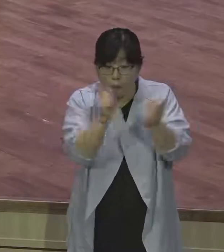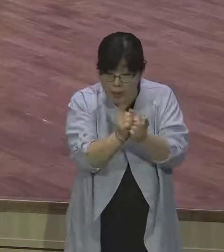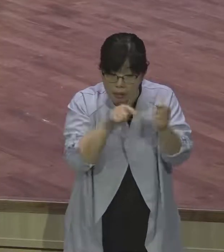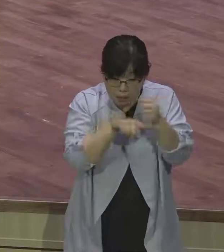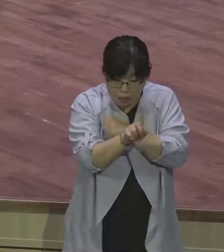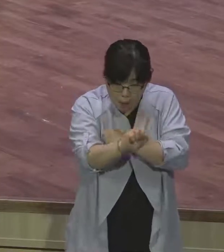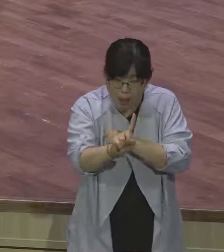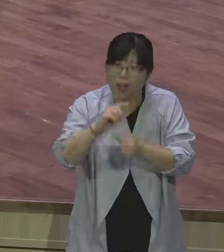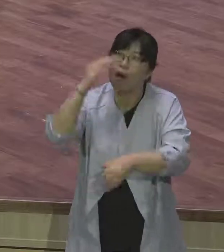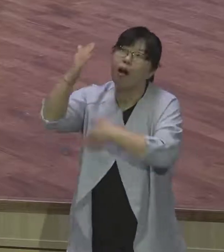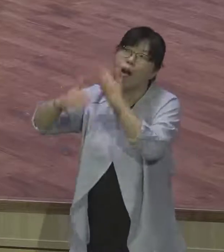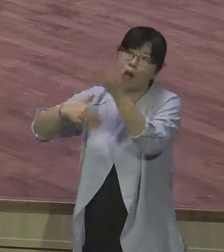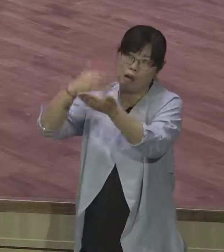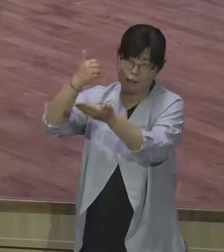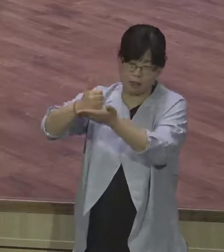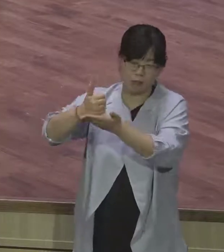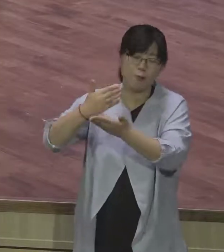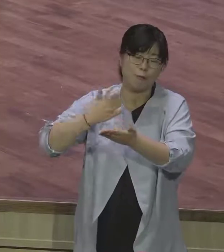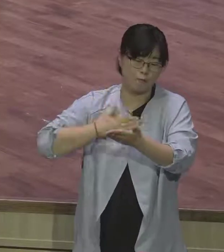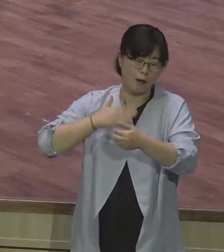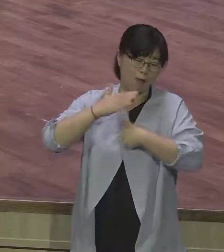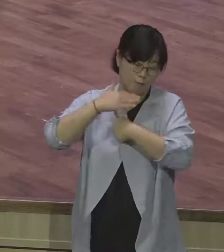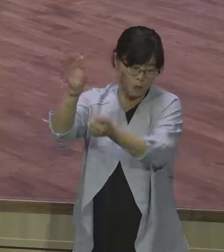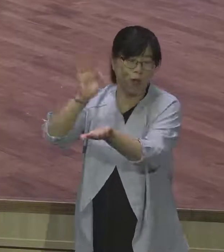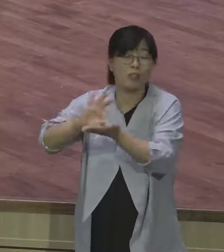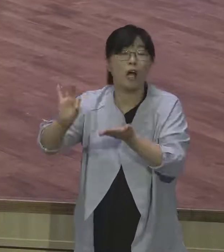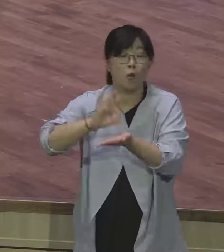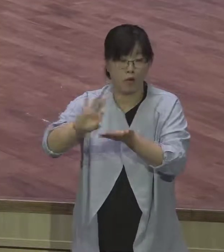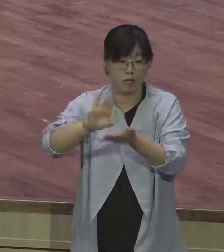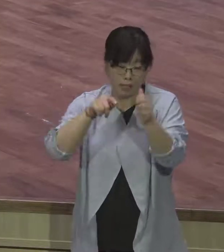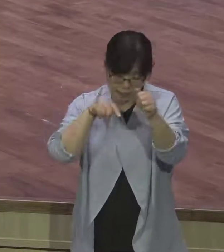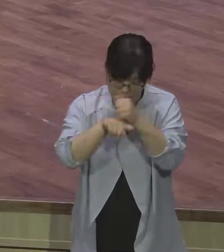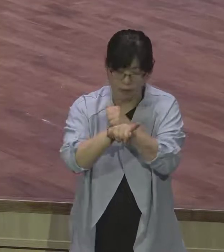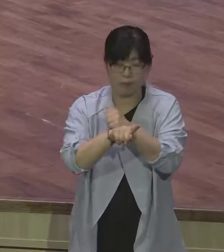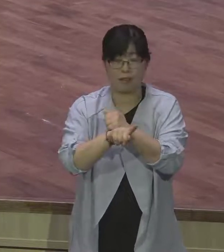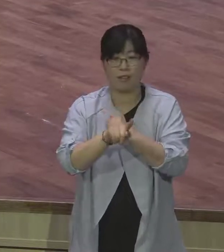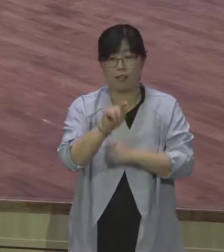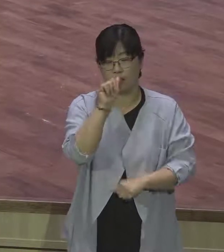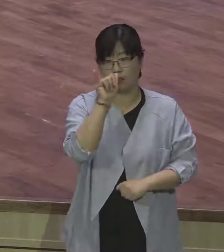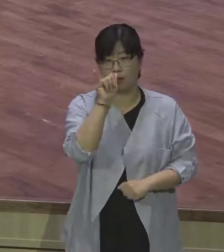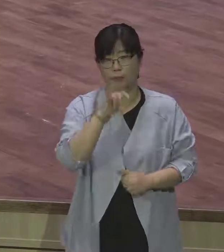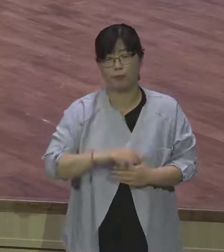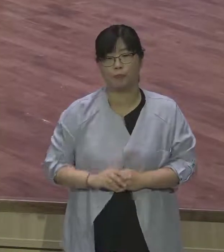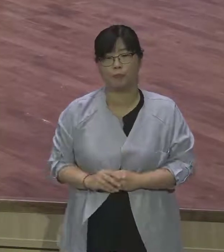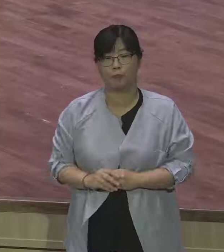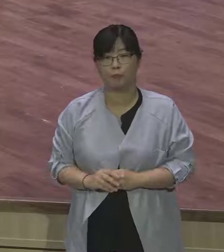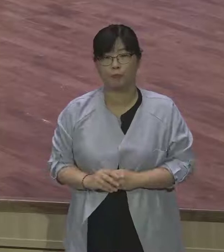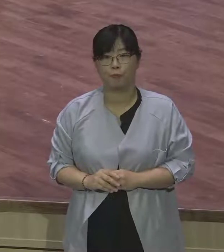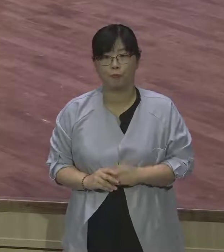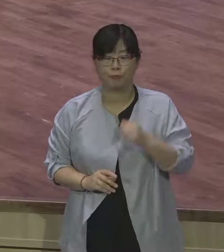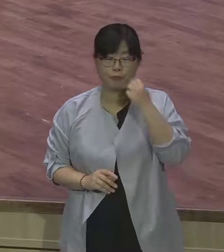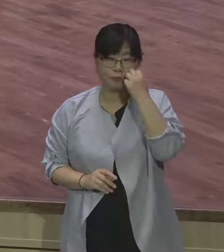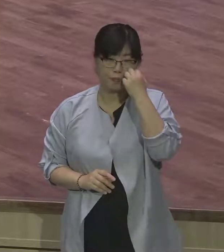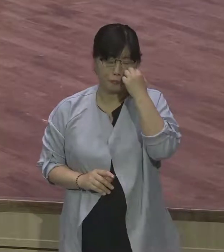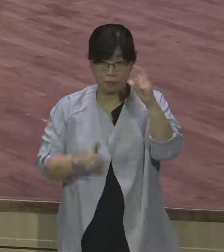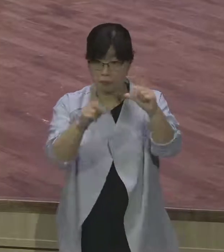사도 바울은 로마서 6장 3절로 4절의 연단의 가치에 대해서 이렇게 표현하고 있습니다. 우리가 환란